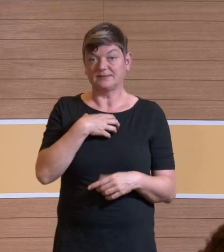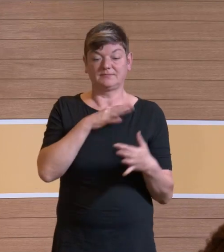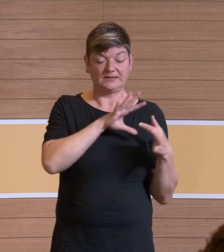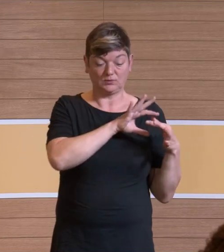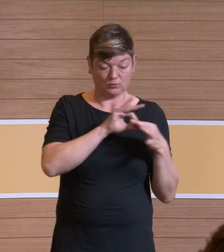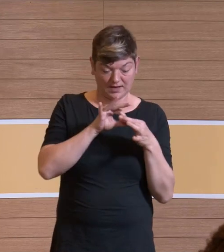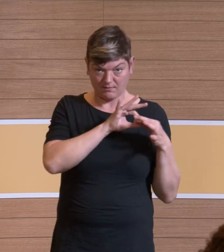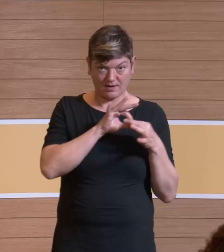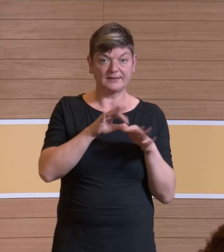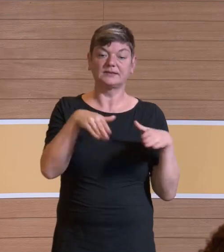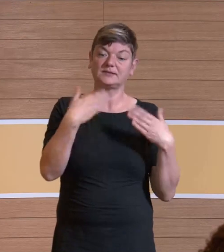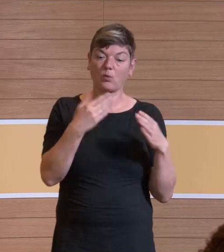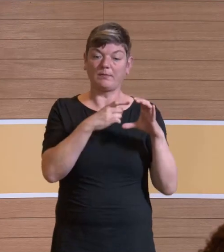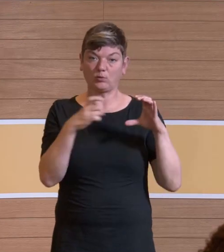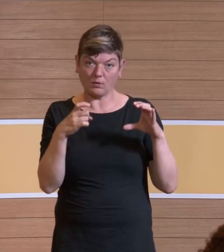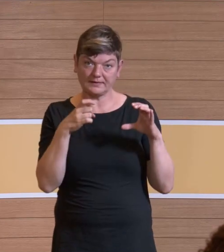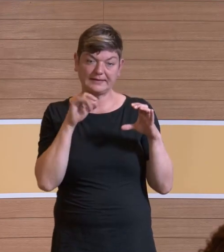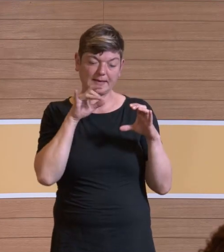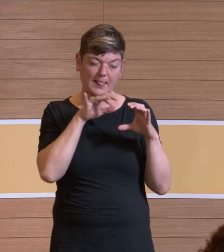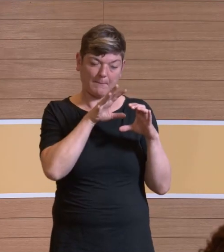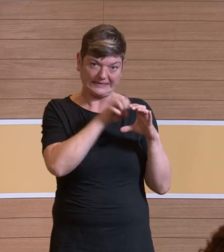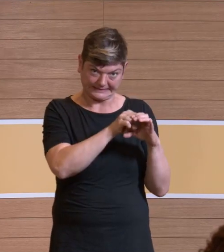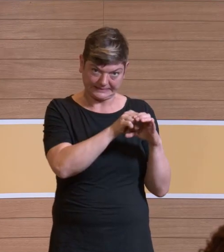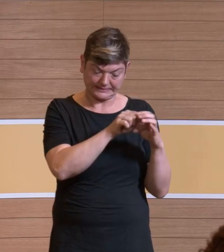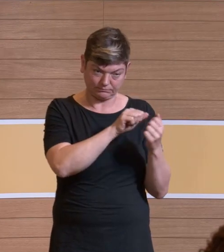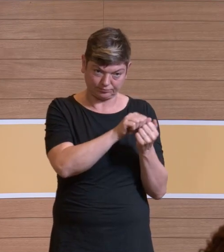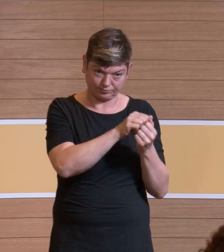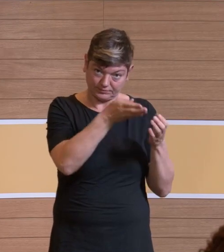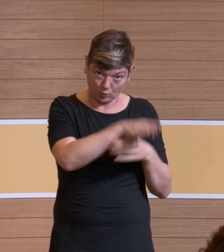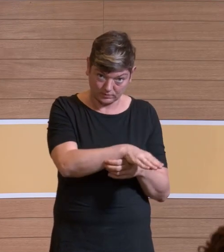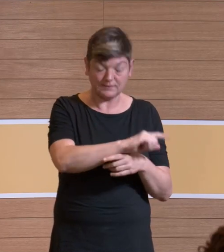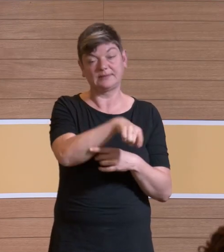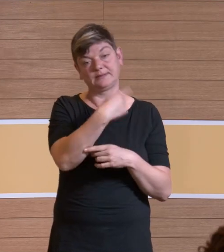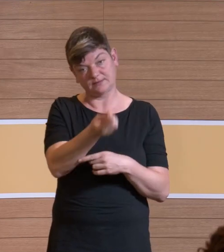oder indirekt mit diesem Untergang an Mitochondrien assoziiert sind.